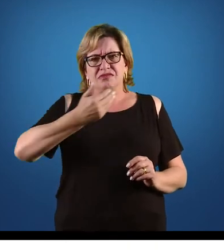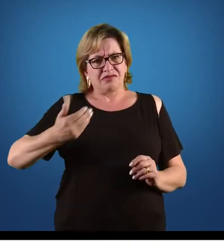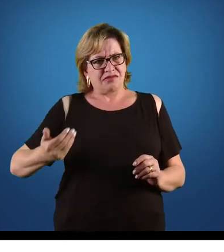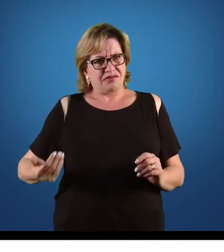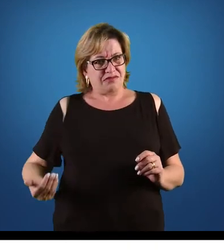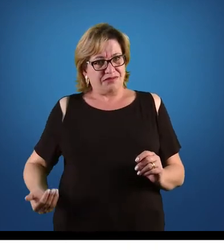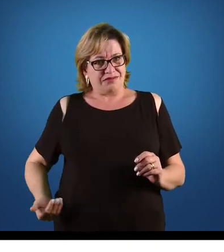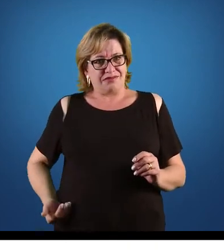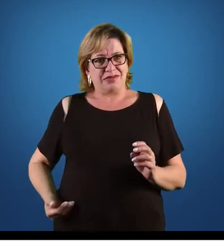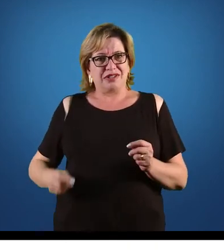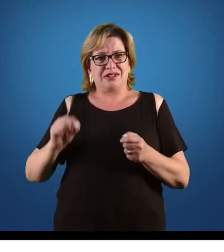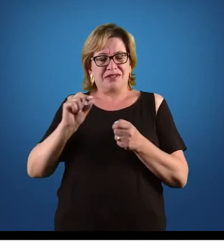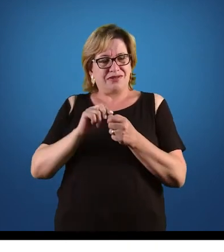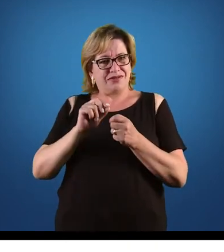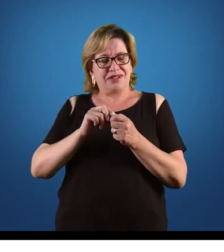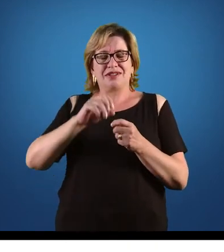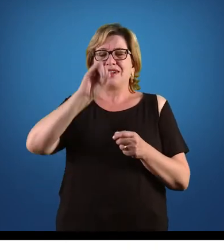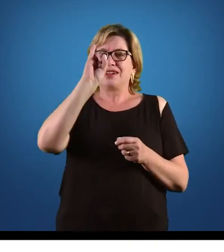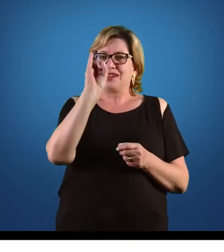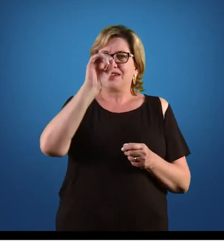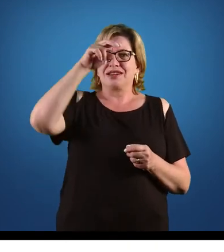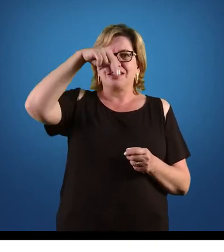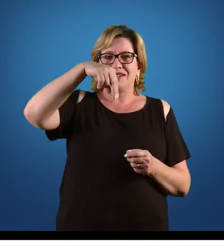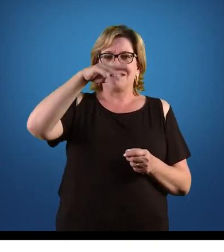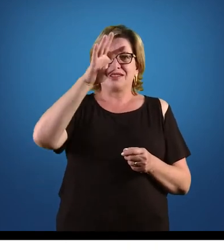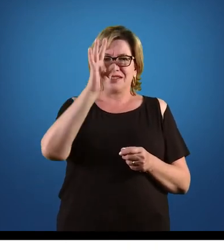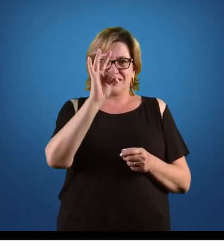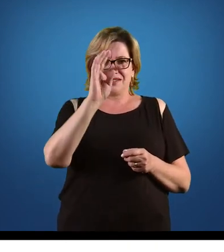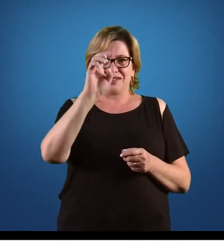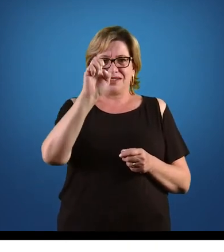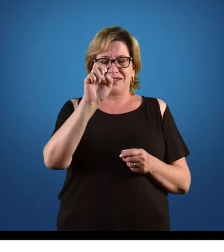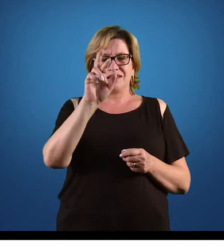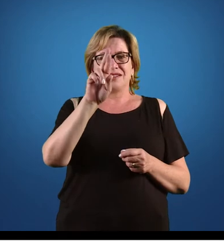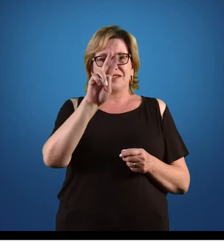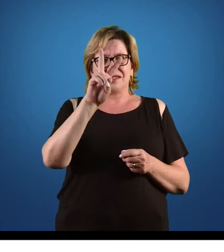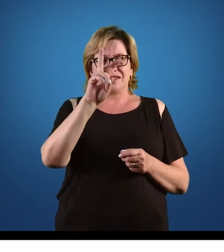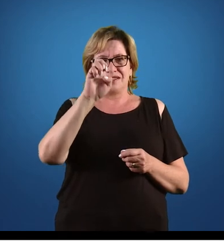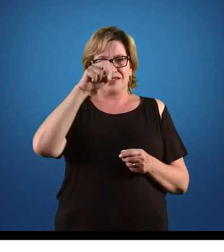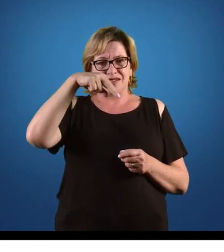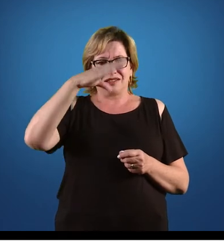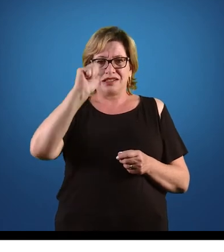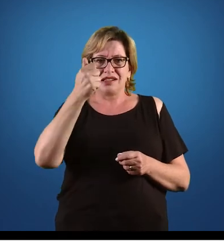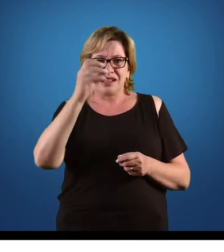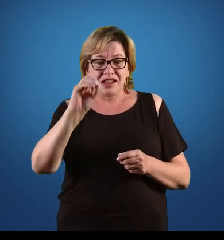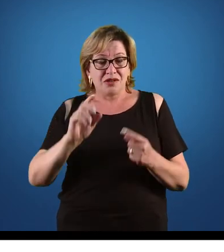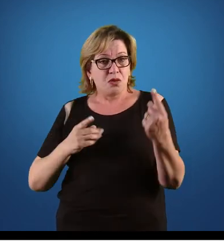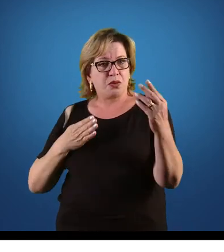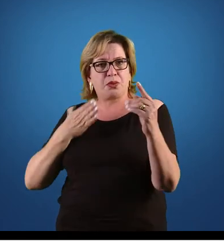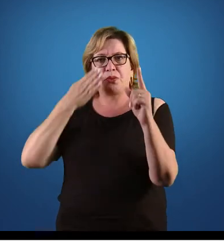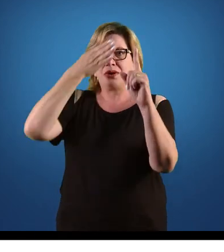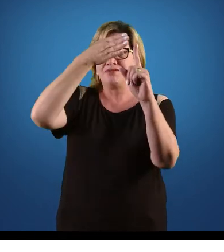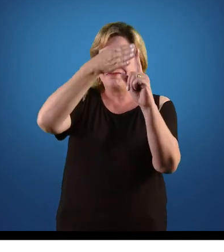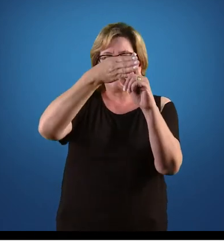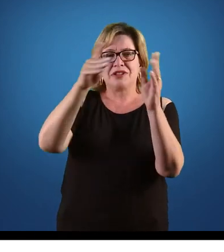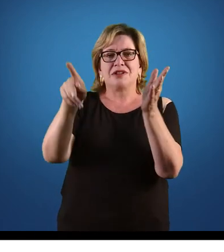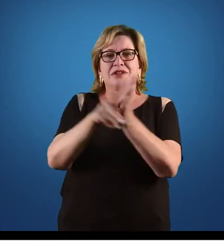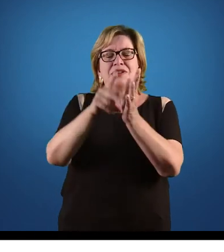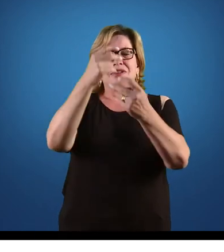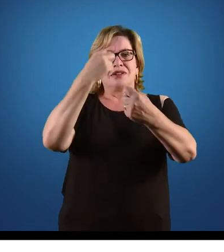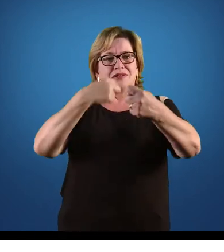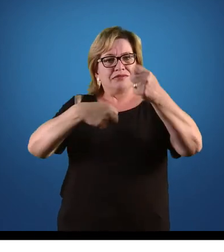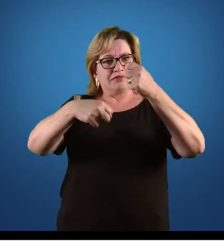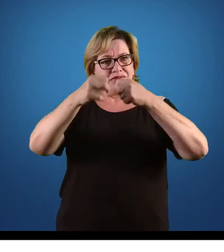para fazer uma intervenção direta na economia. Ou seja, com a finalidade, né?